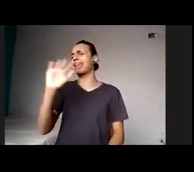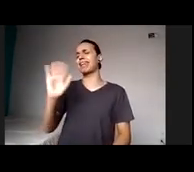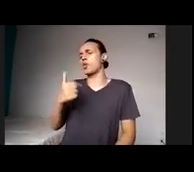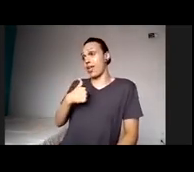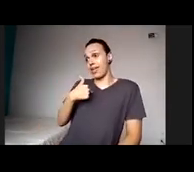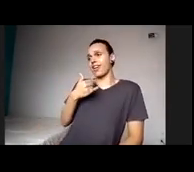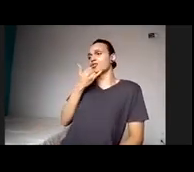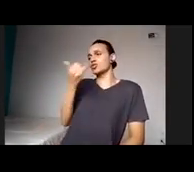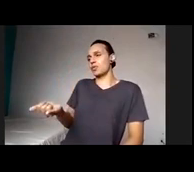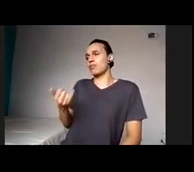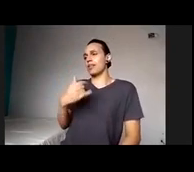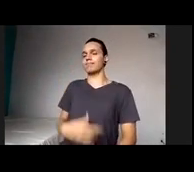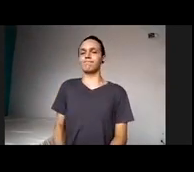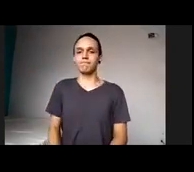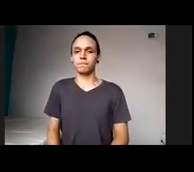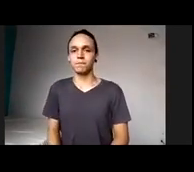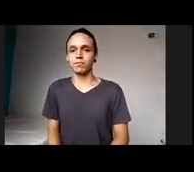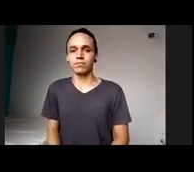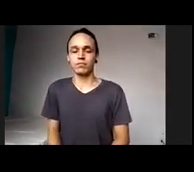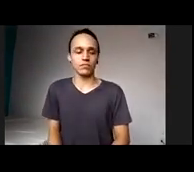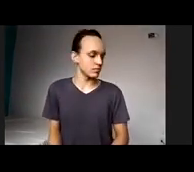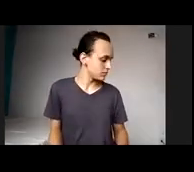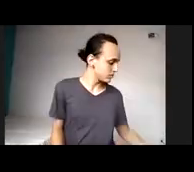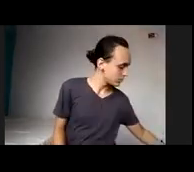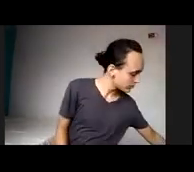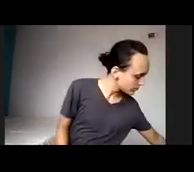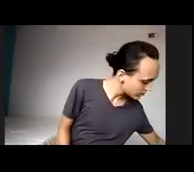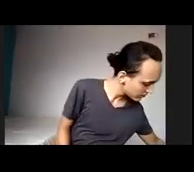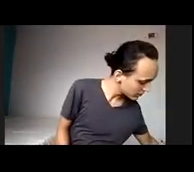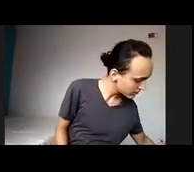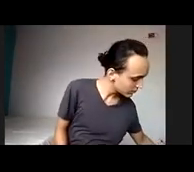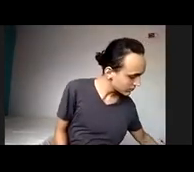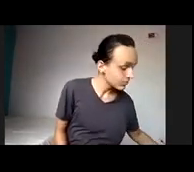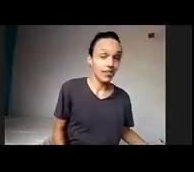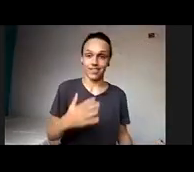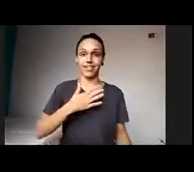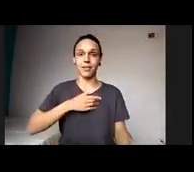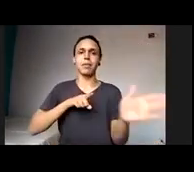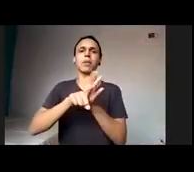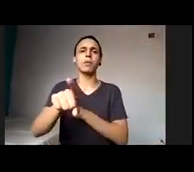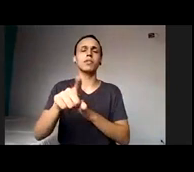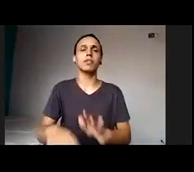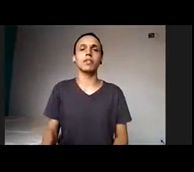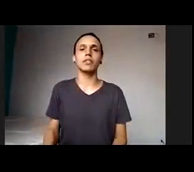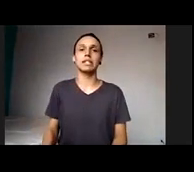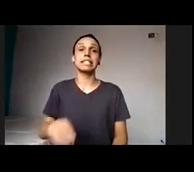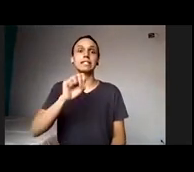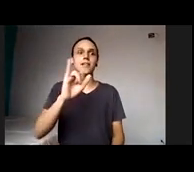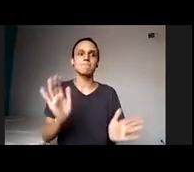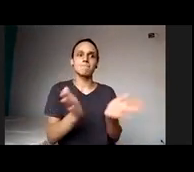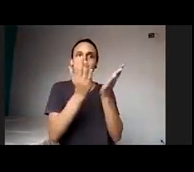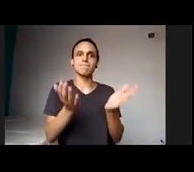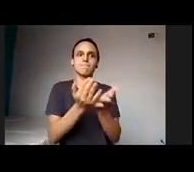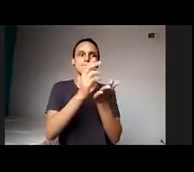terminando. É que eu coloquei se promover maior autonomia para entrarem nesse